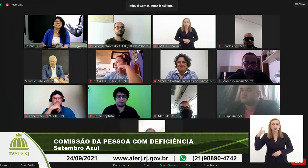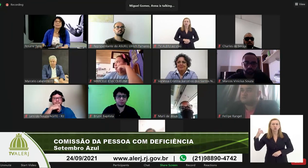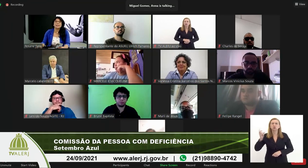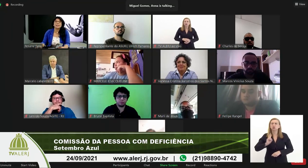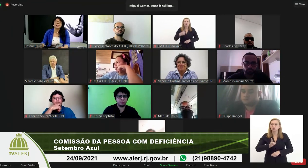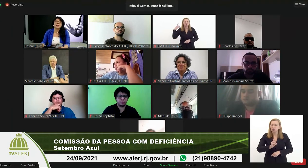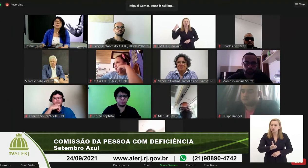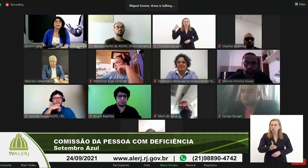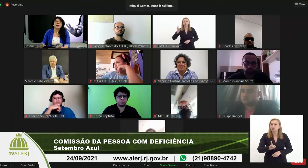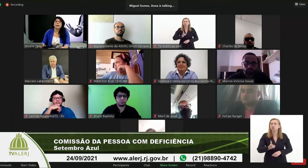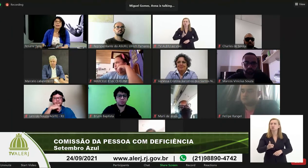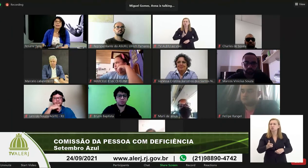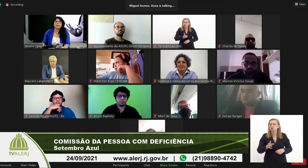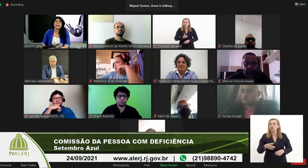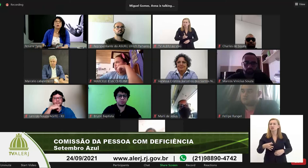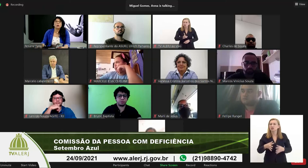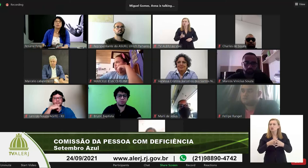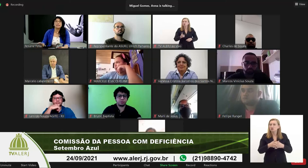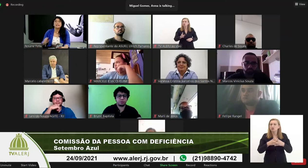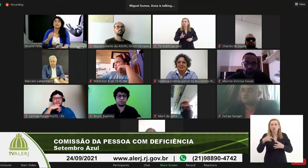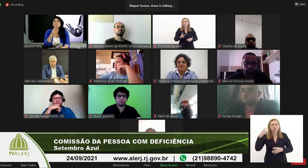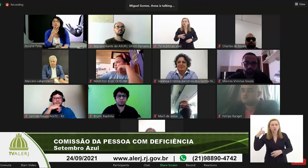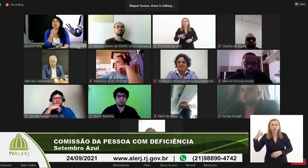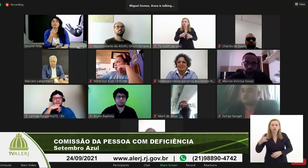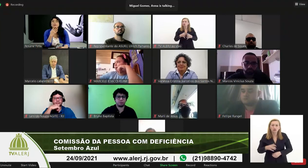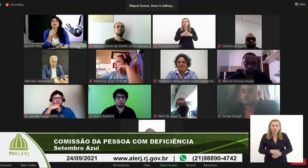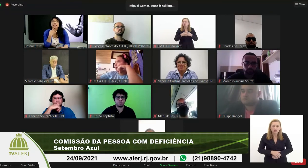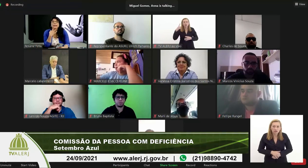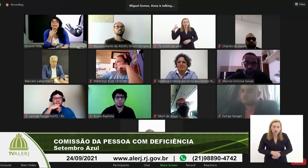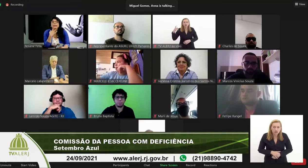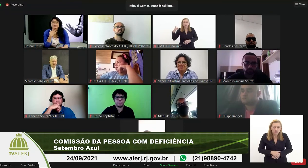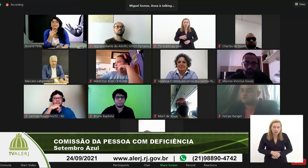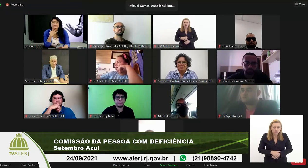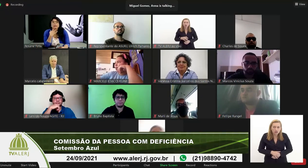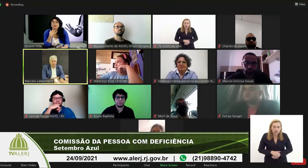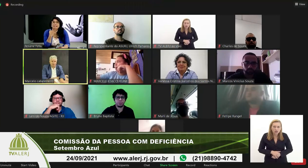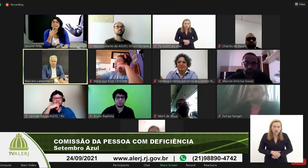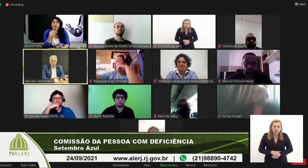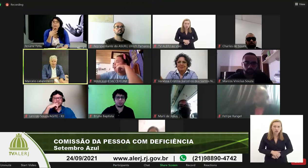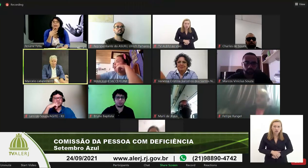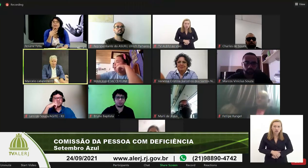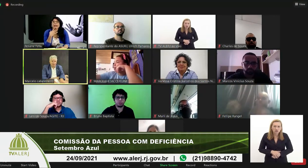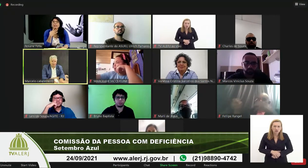eu troco ou eu acho que eu troco eu